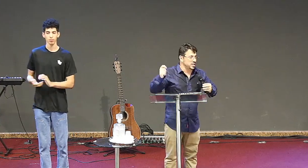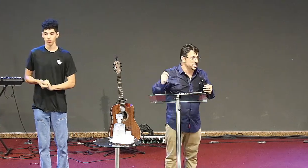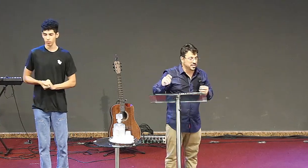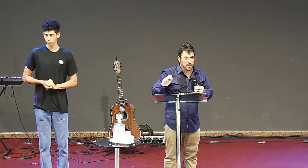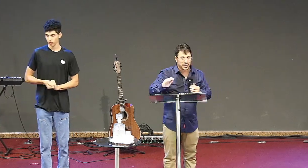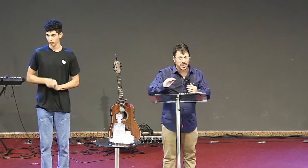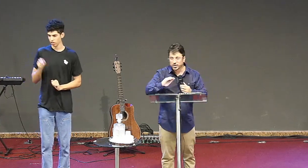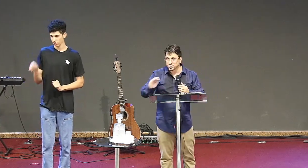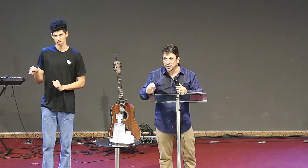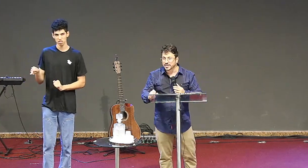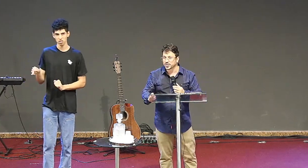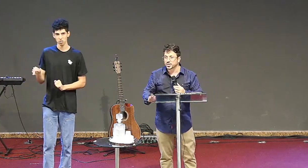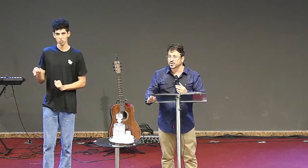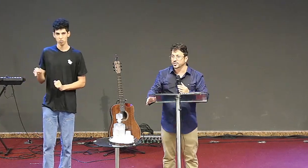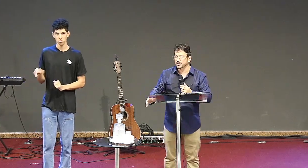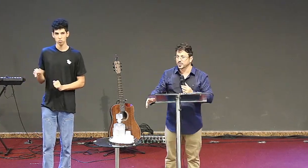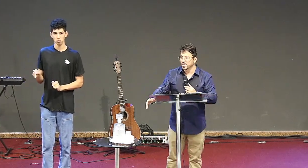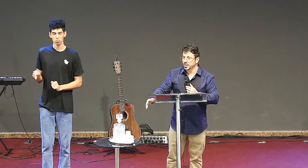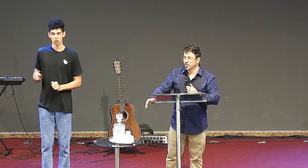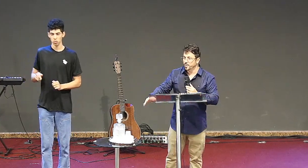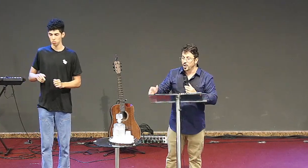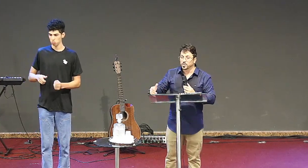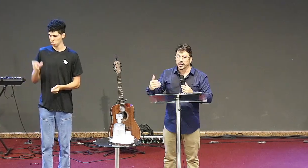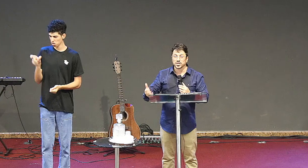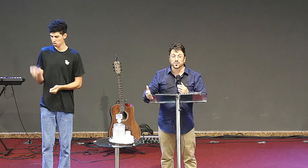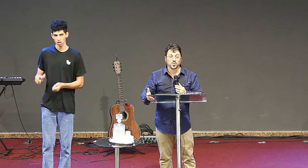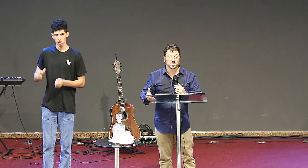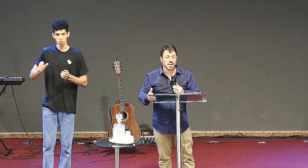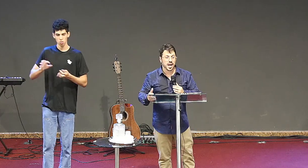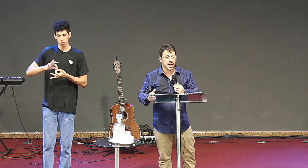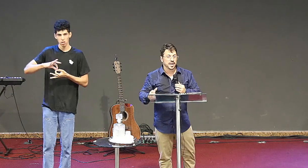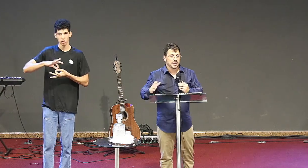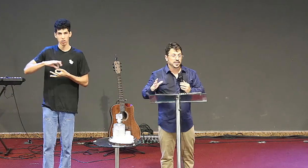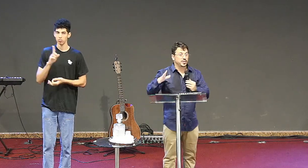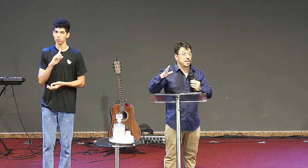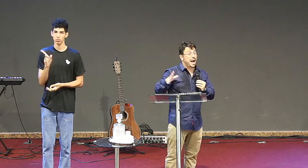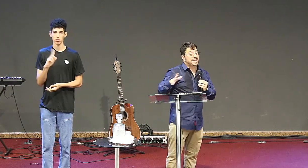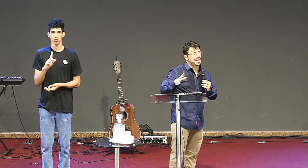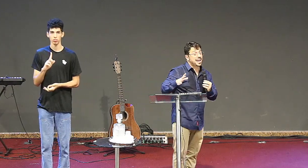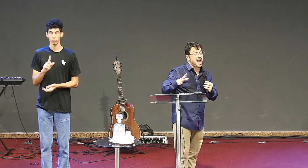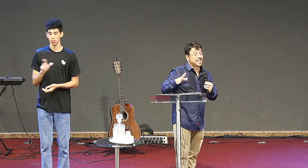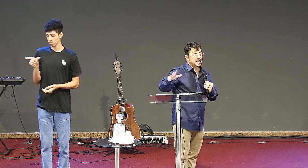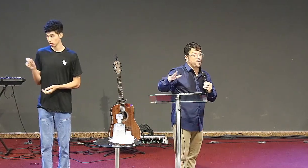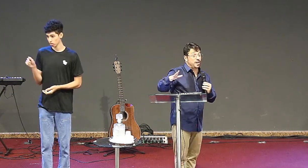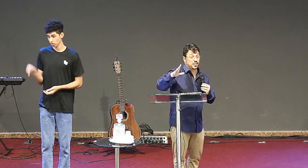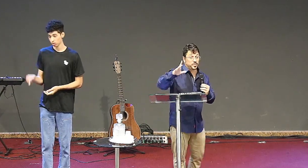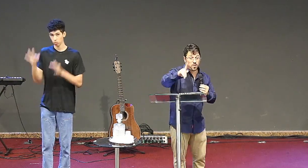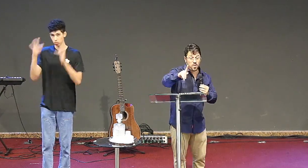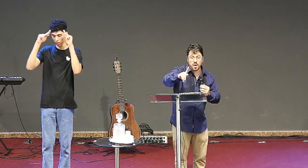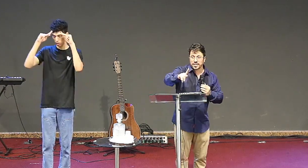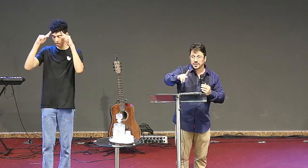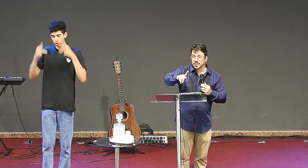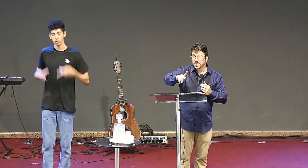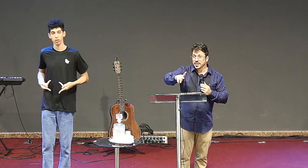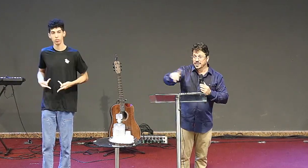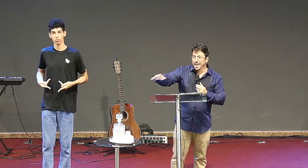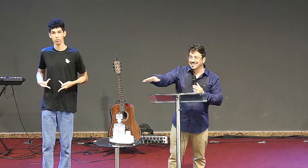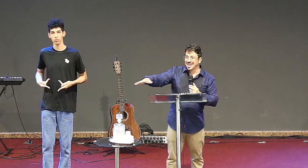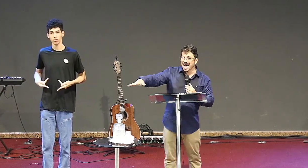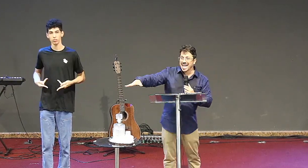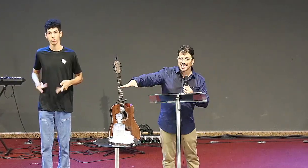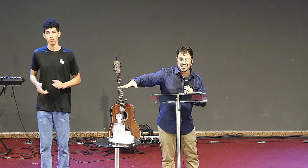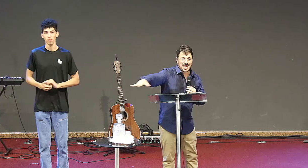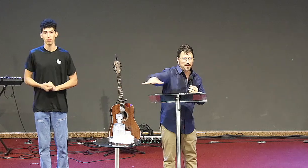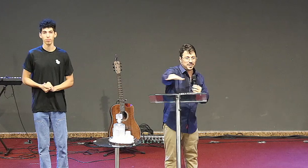e tinha que ser repreendido. Nada disso. O próprio texto vai mostrar. Então, tem parte da carta que está falando para um homem, tem